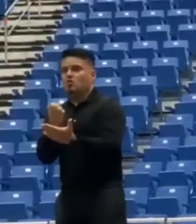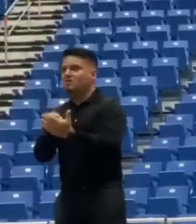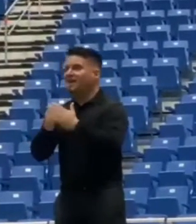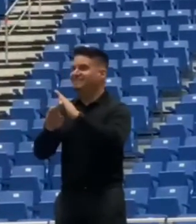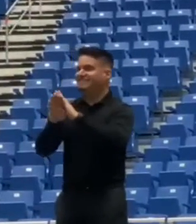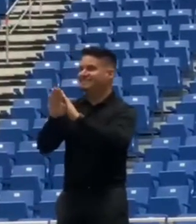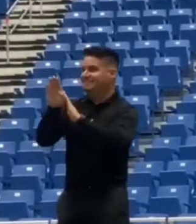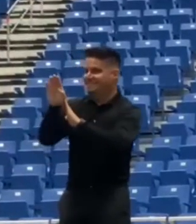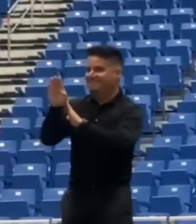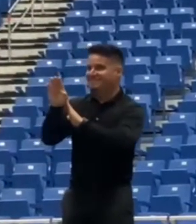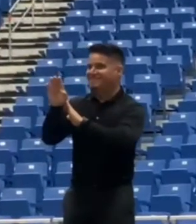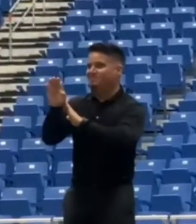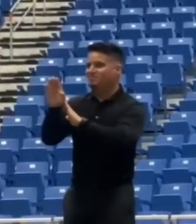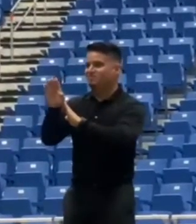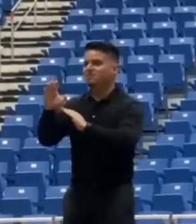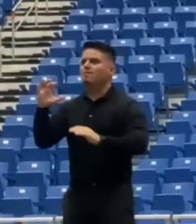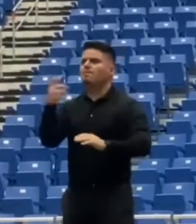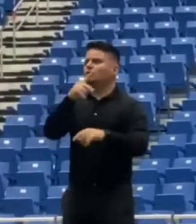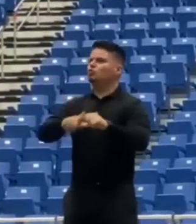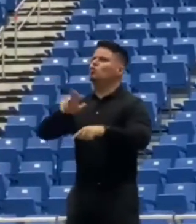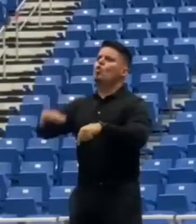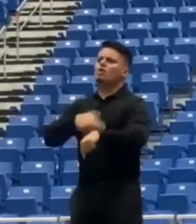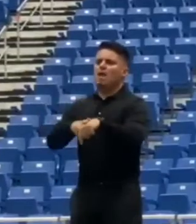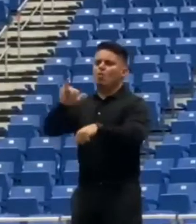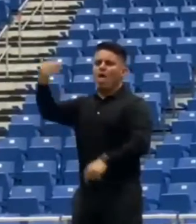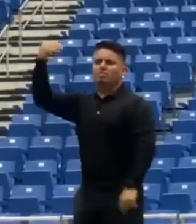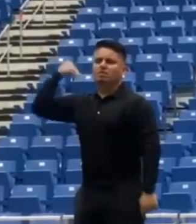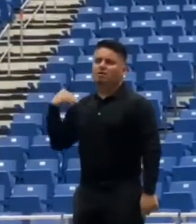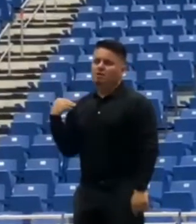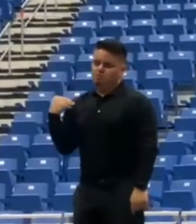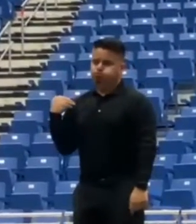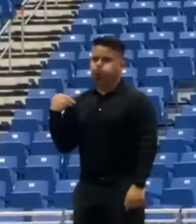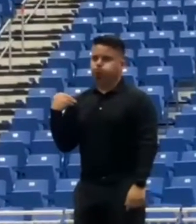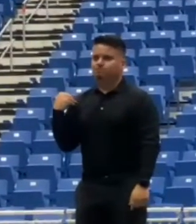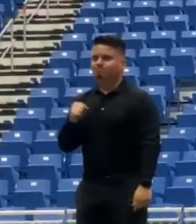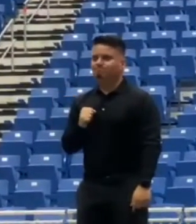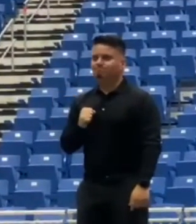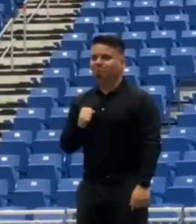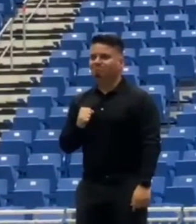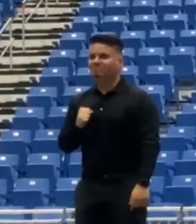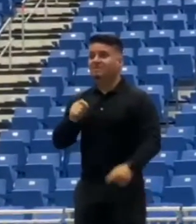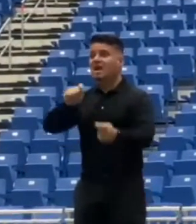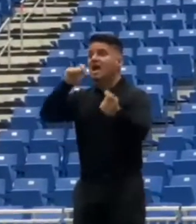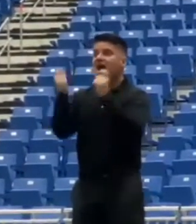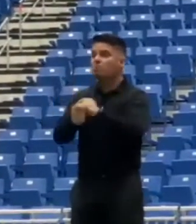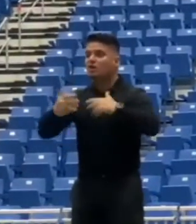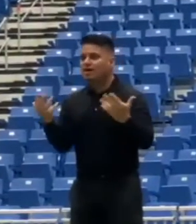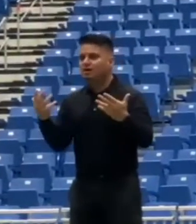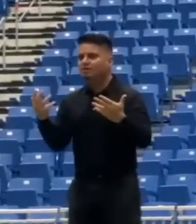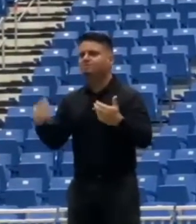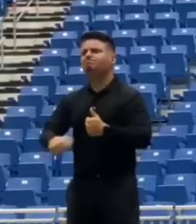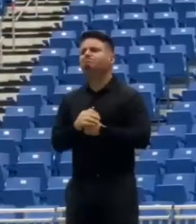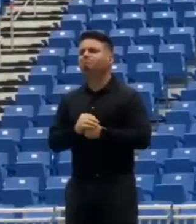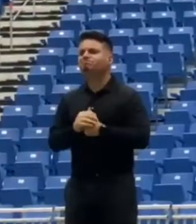aforo en establecimientos comerciales y restaurantes, se autoriza apertura de coliseos con ocupación máxima de 30% de capacidad, se abre más